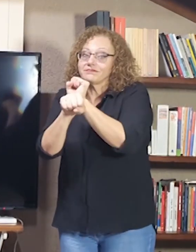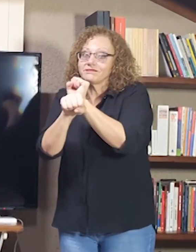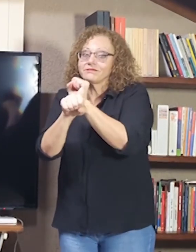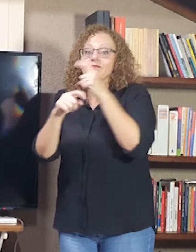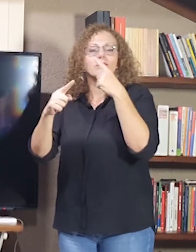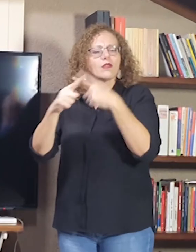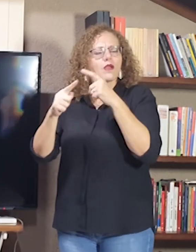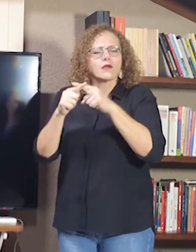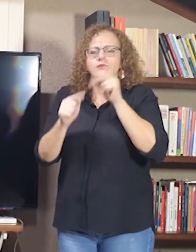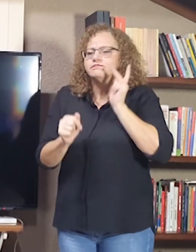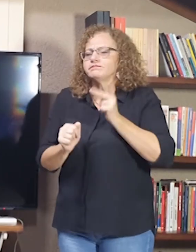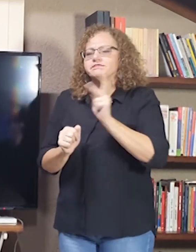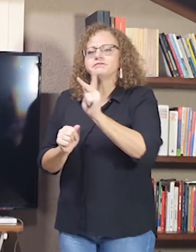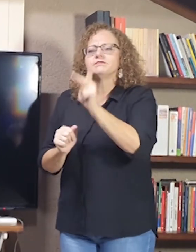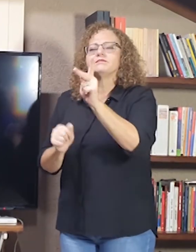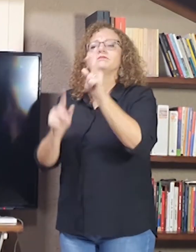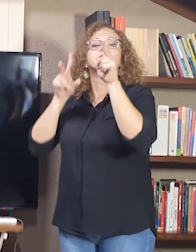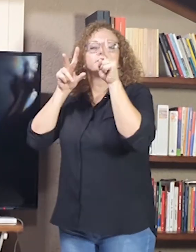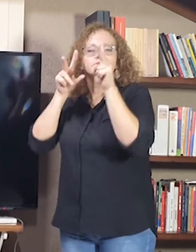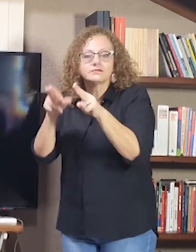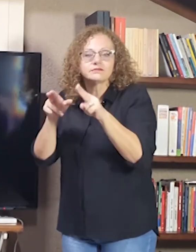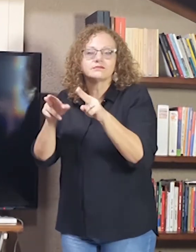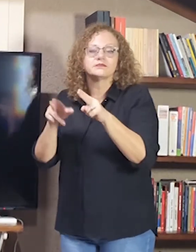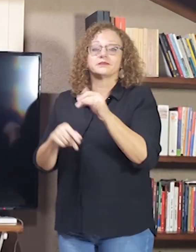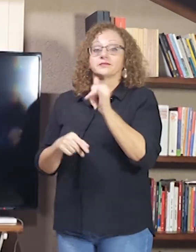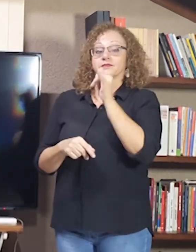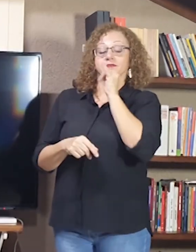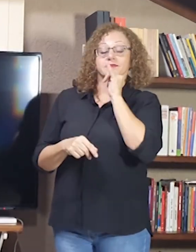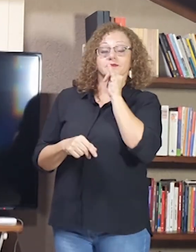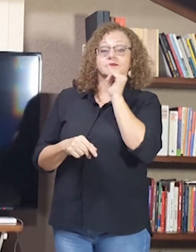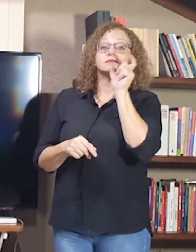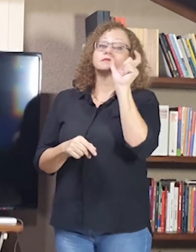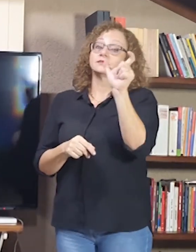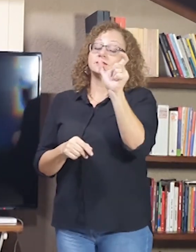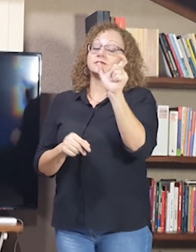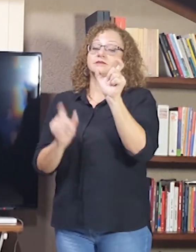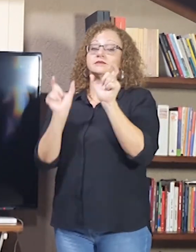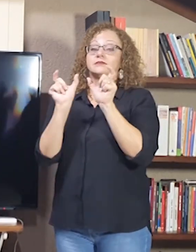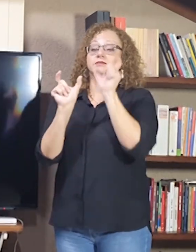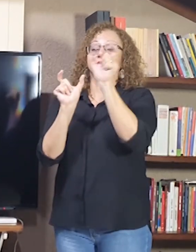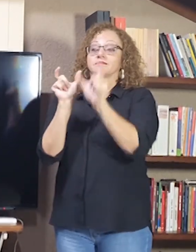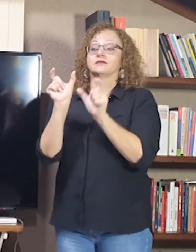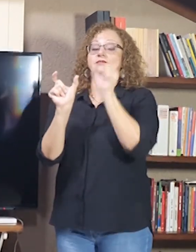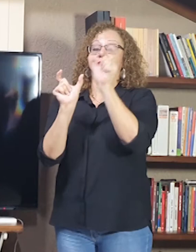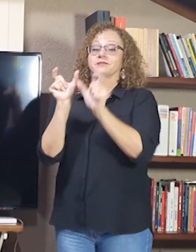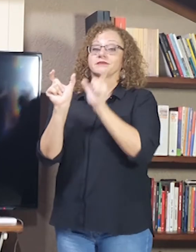sequencialidade, nós temos o morfema preso. Percebam aqui o sinal de morfologia.